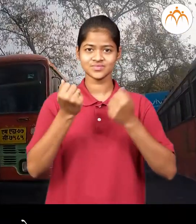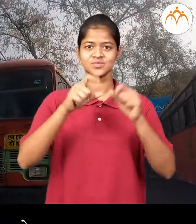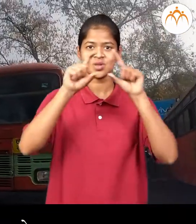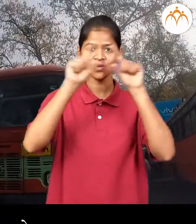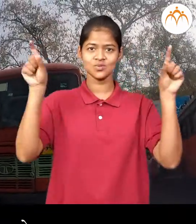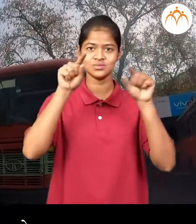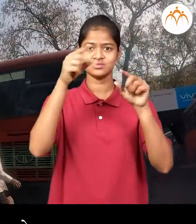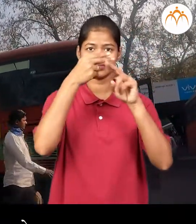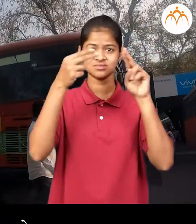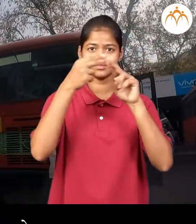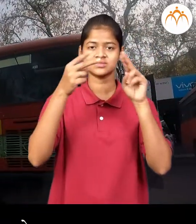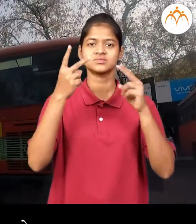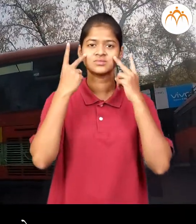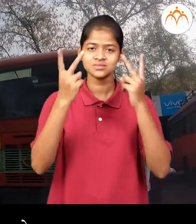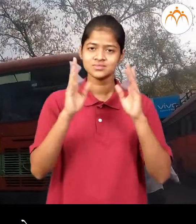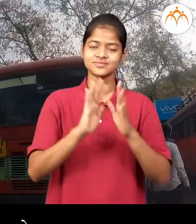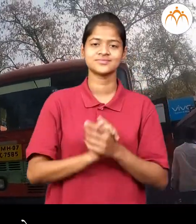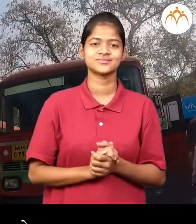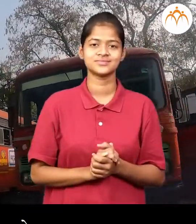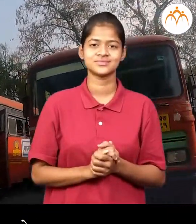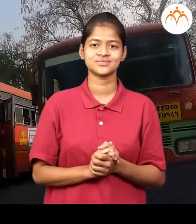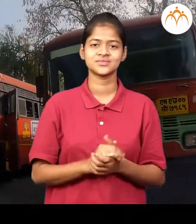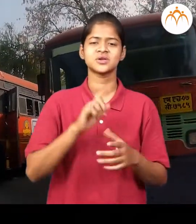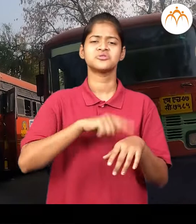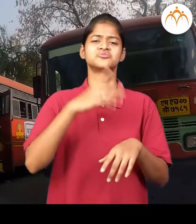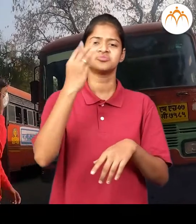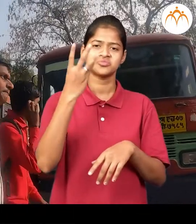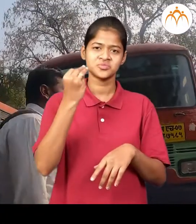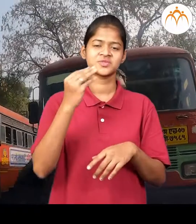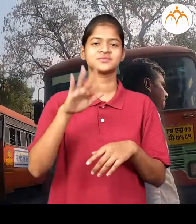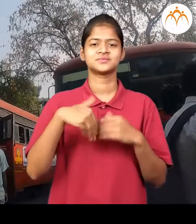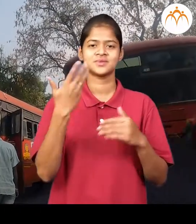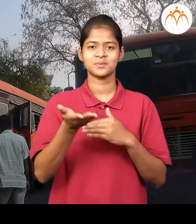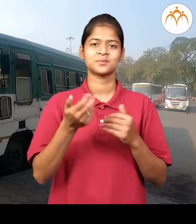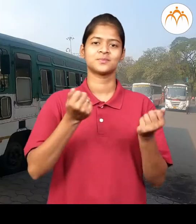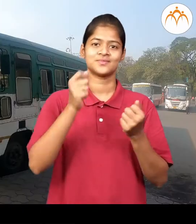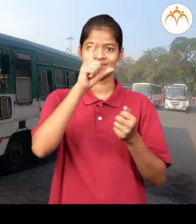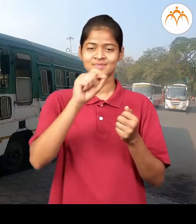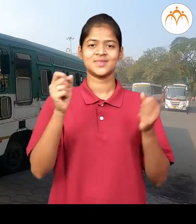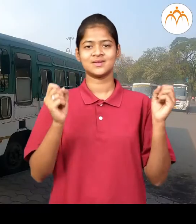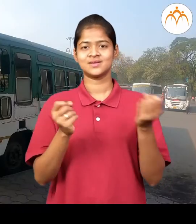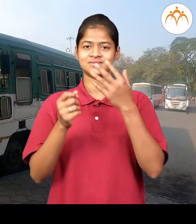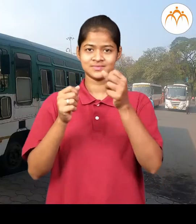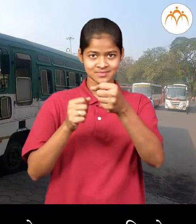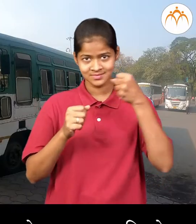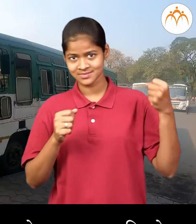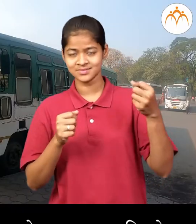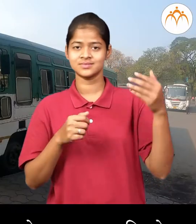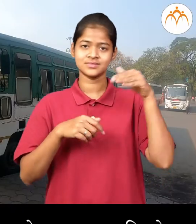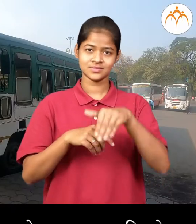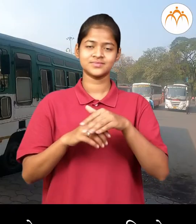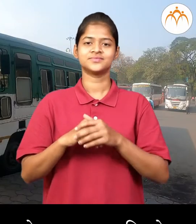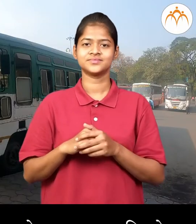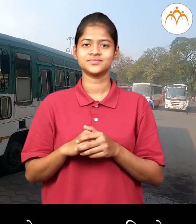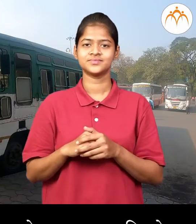वरची नाव वाचत होता थोड़ा विडानी बस चा चालक अला त्याने